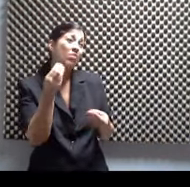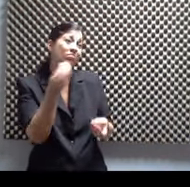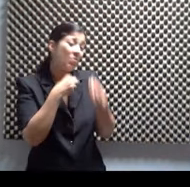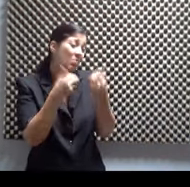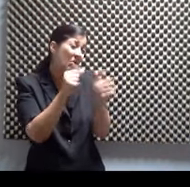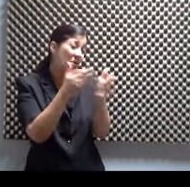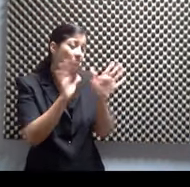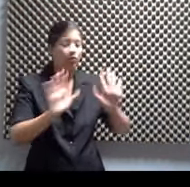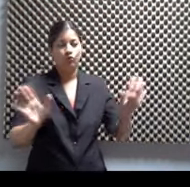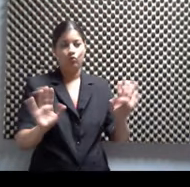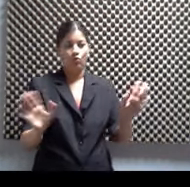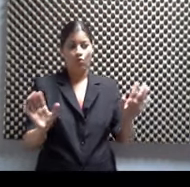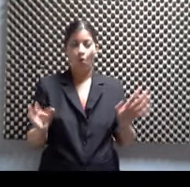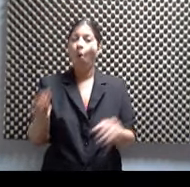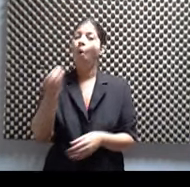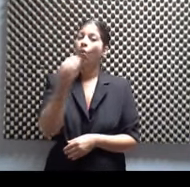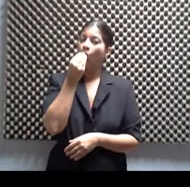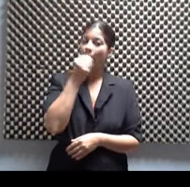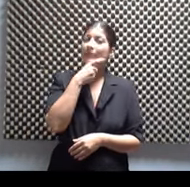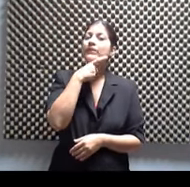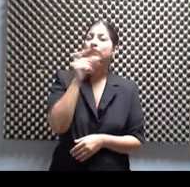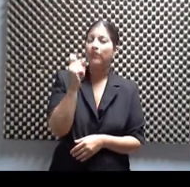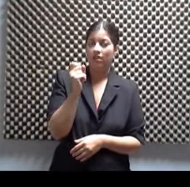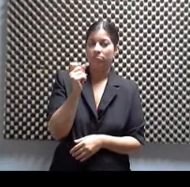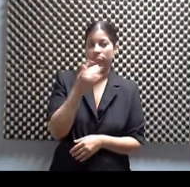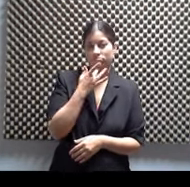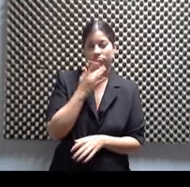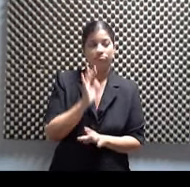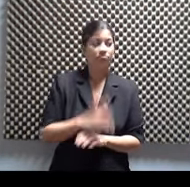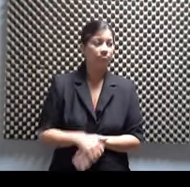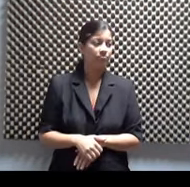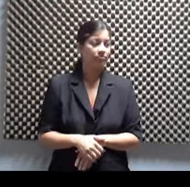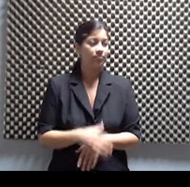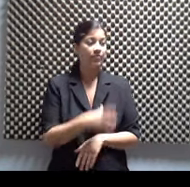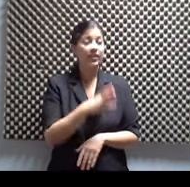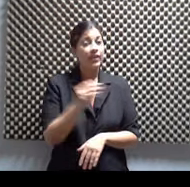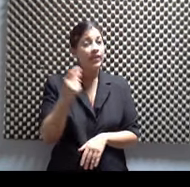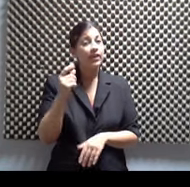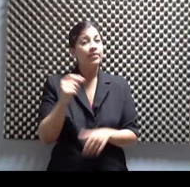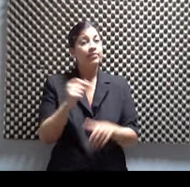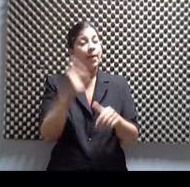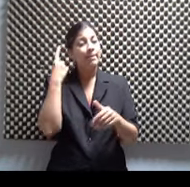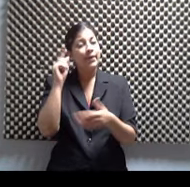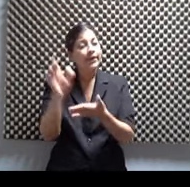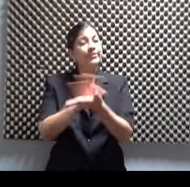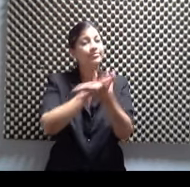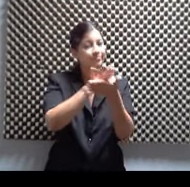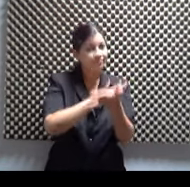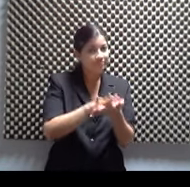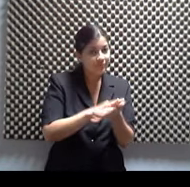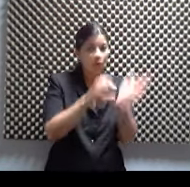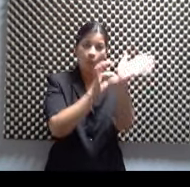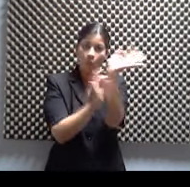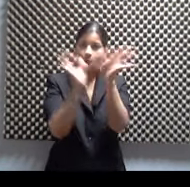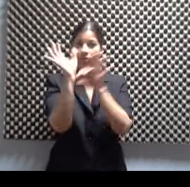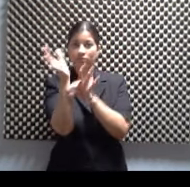Comida enlatada, comida seca, preferiblemente. Y entonces, además, artículos de limpieza, bolsas de basura, guantes desechables, mascarillas,